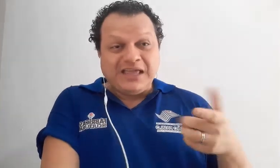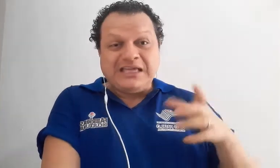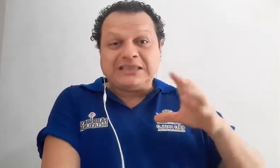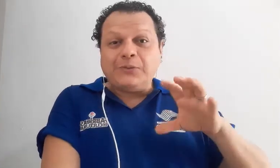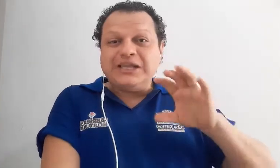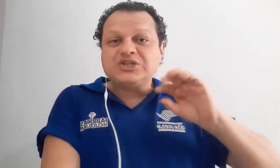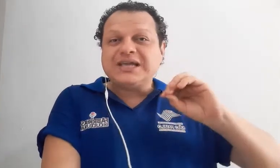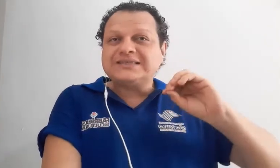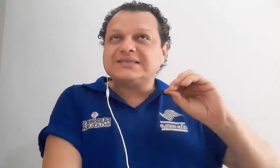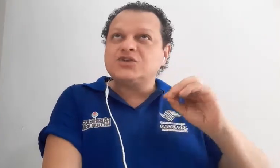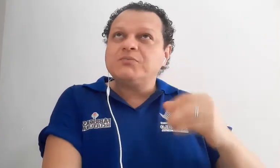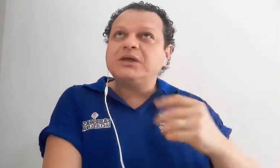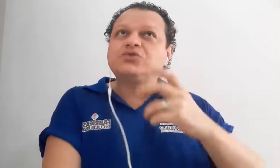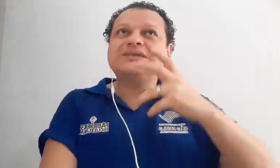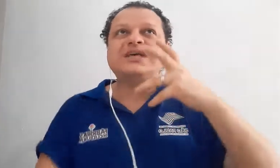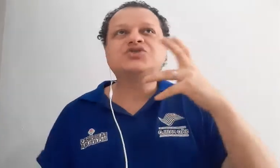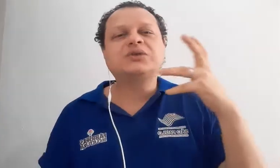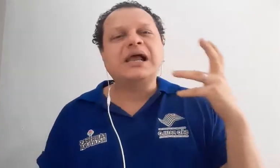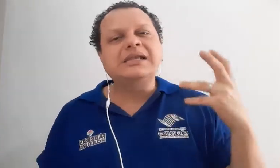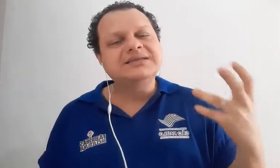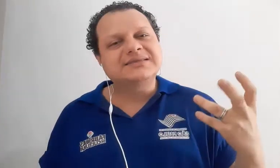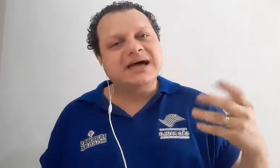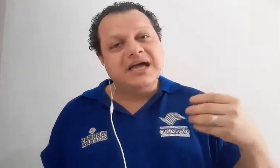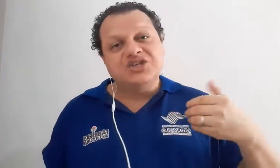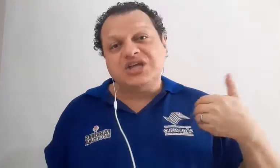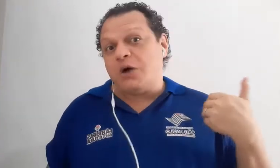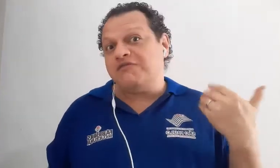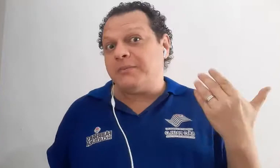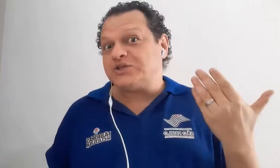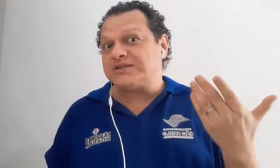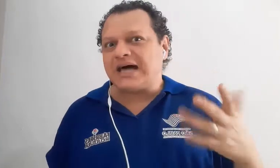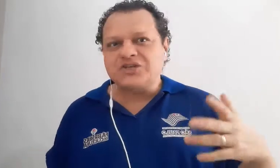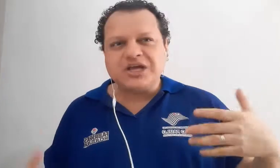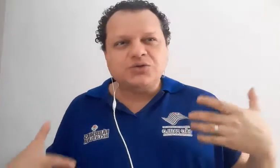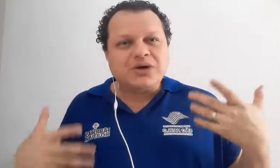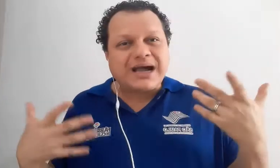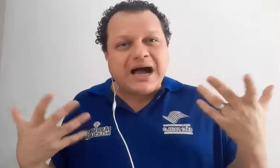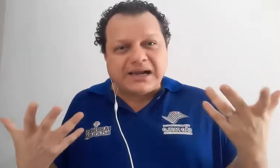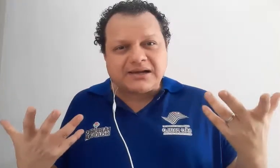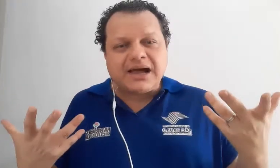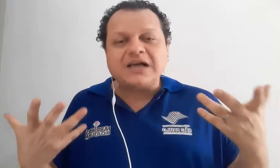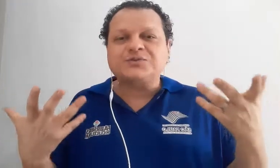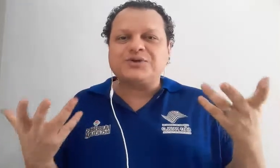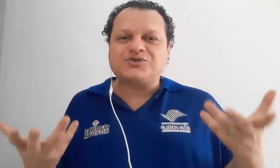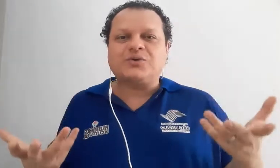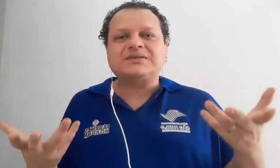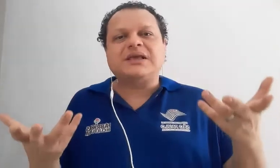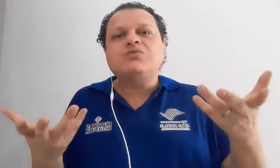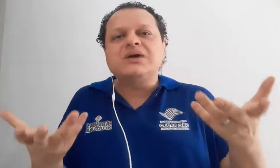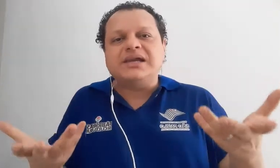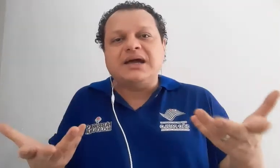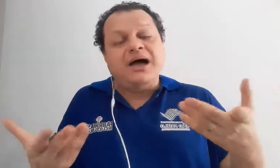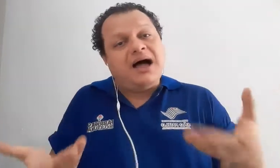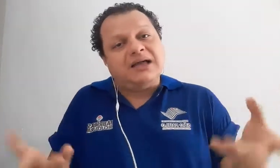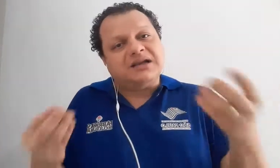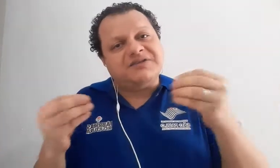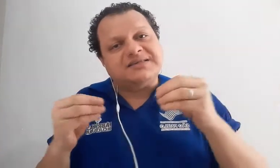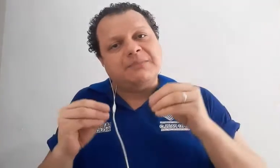Então, ele tinha esse sentimento nacionalista de alfabetizar, de educar as pessoas da Hungria através da